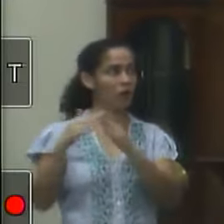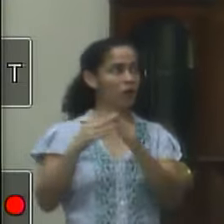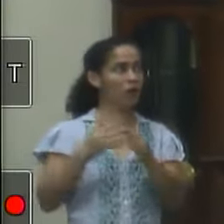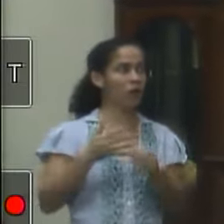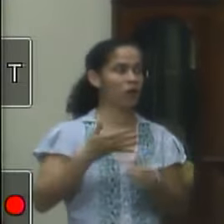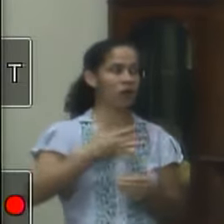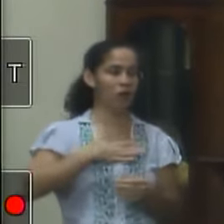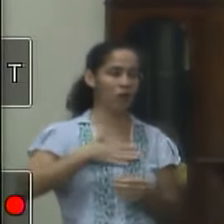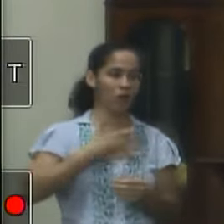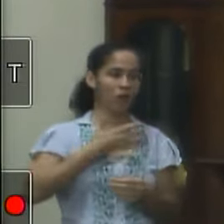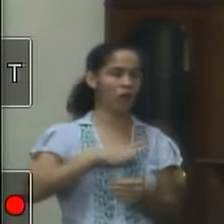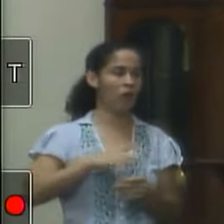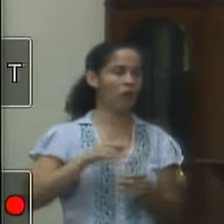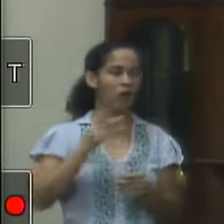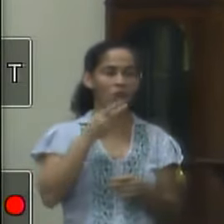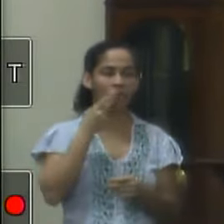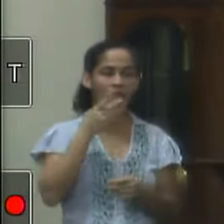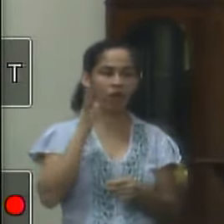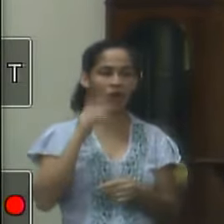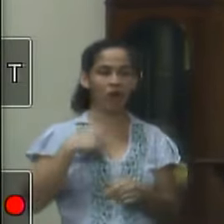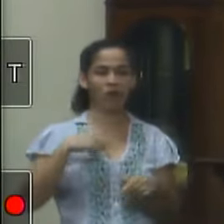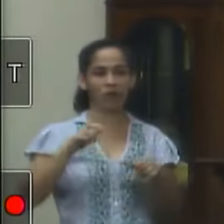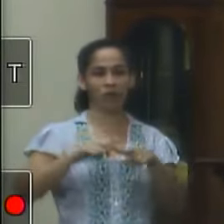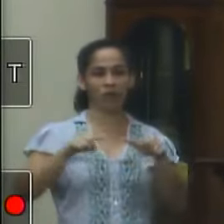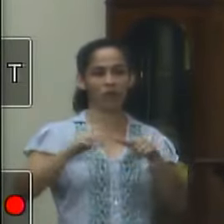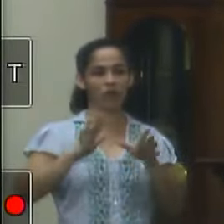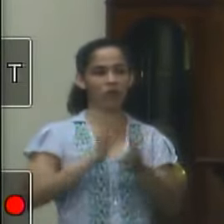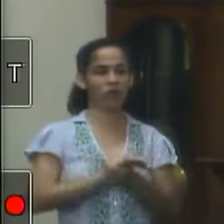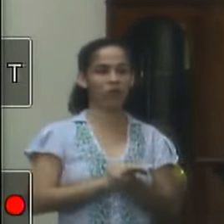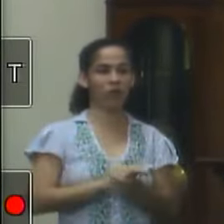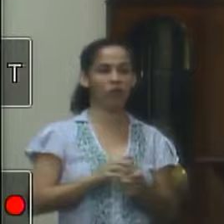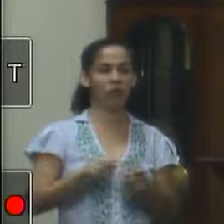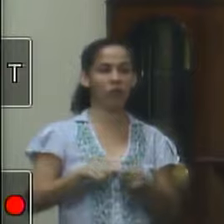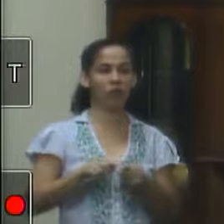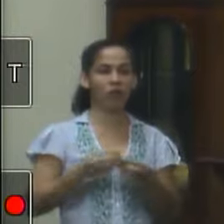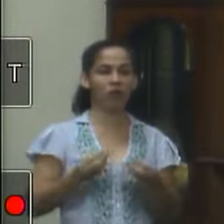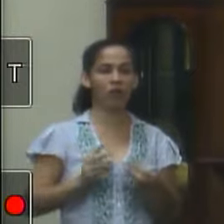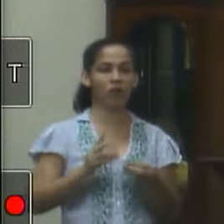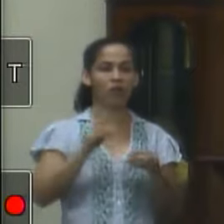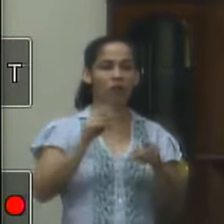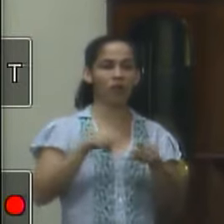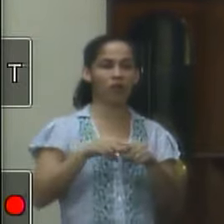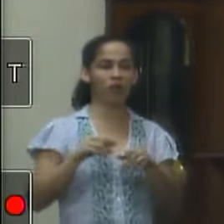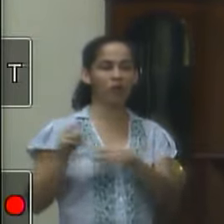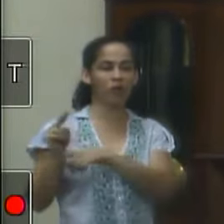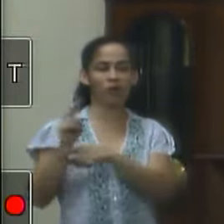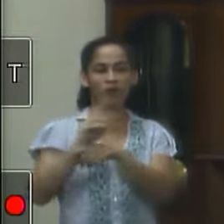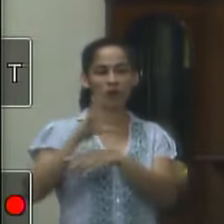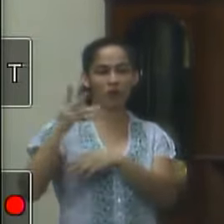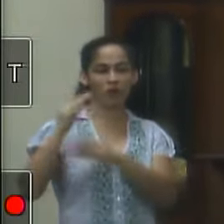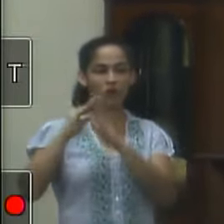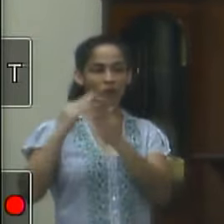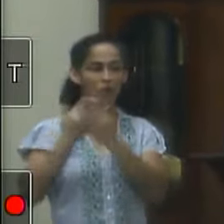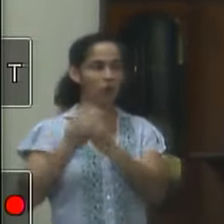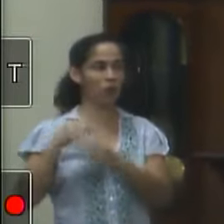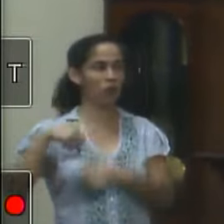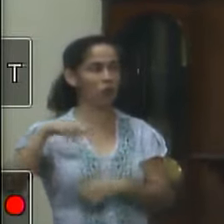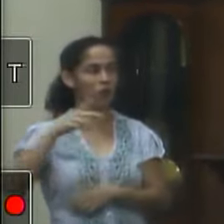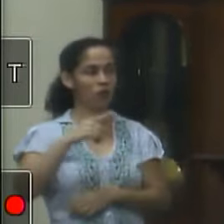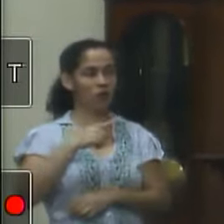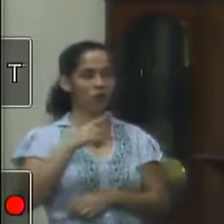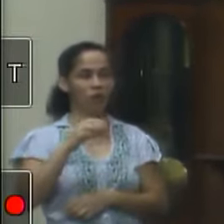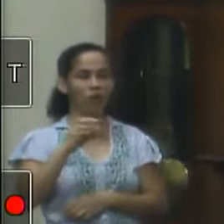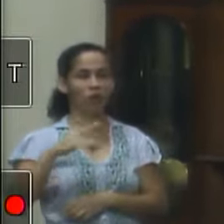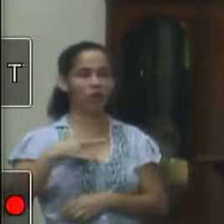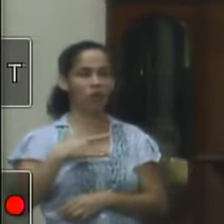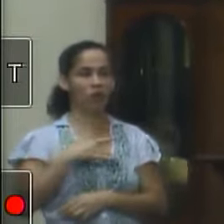não gostar de mim eu só não pode falar uma coisa eu não pode falar que eu não estou presente no dia a dia da população fiscalizei todas as escolas fui em todos os postos de